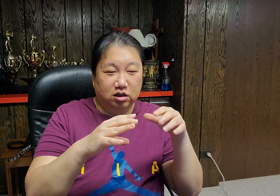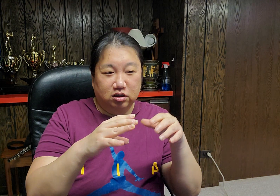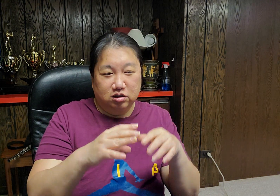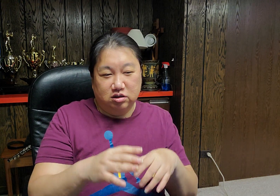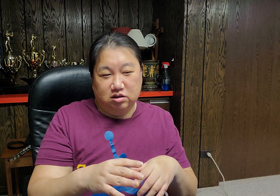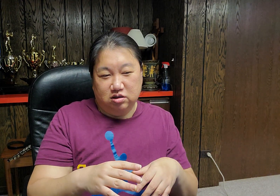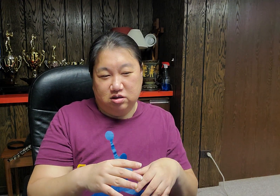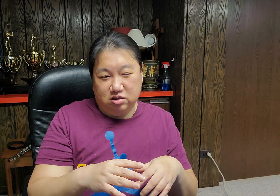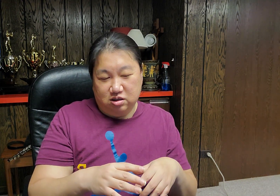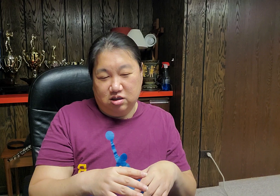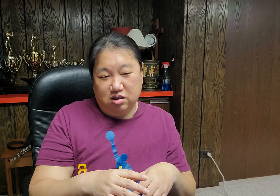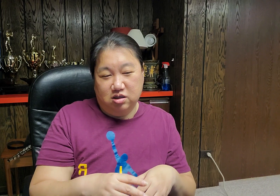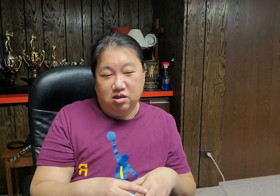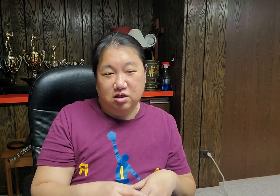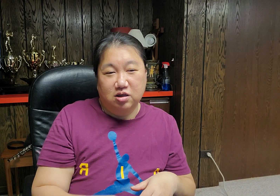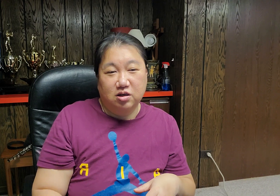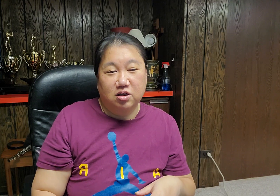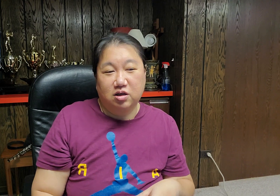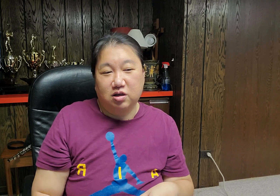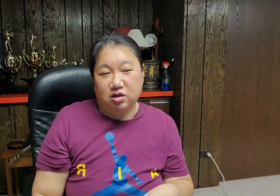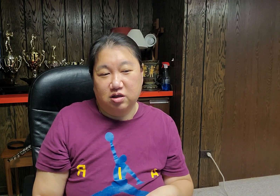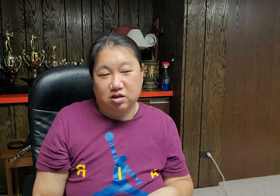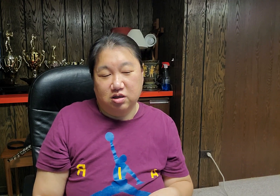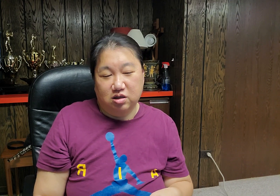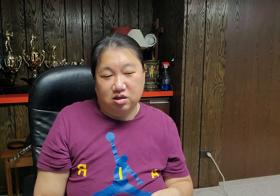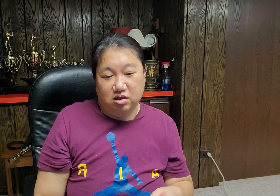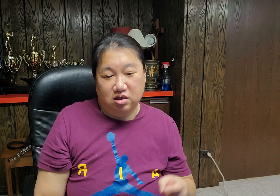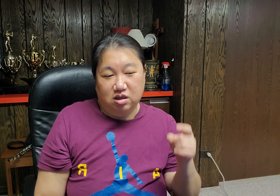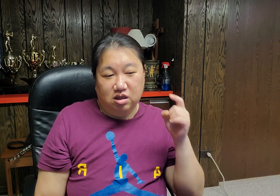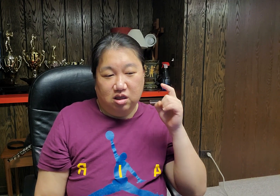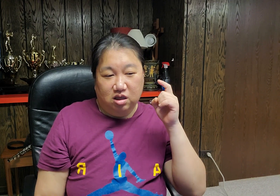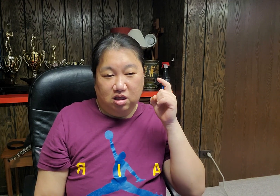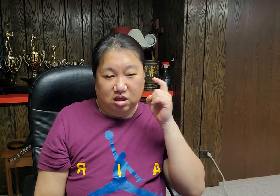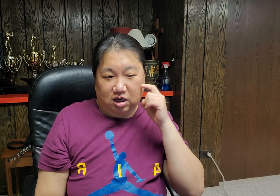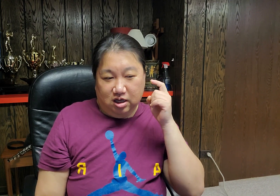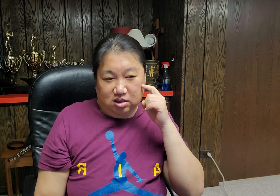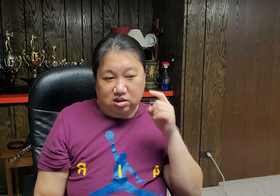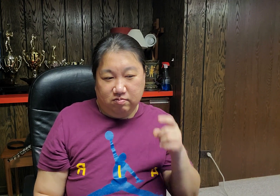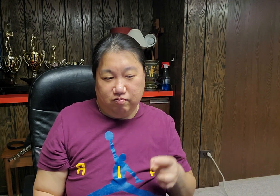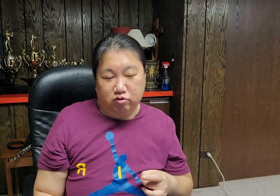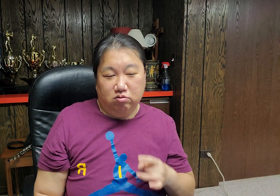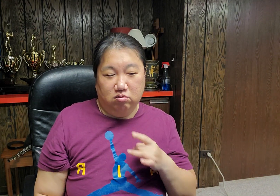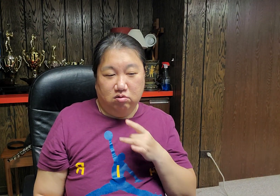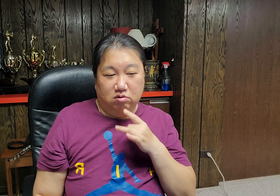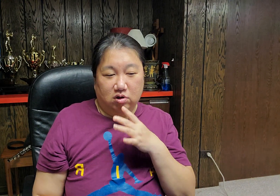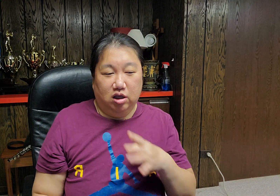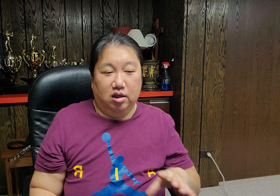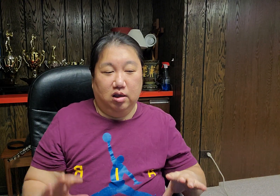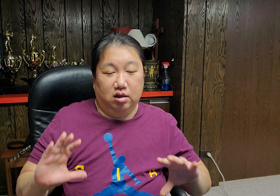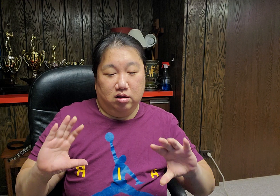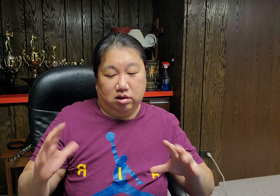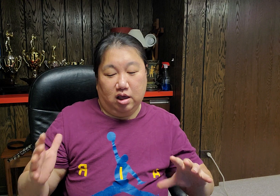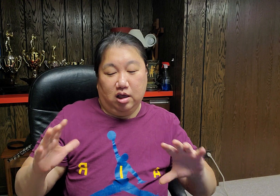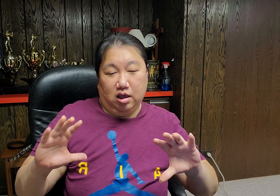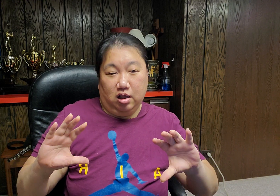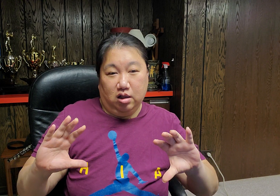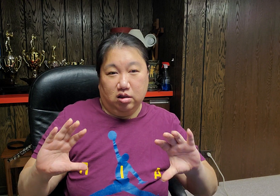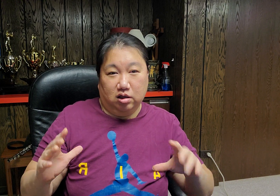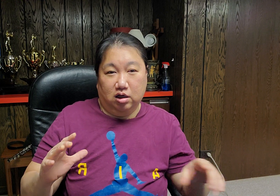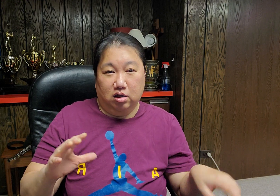심게 하시고 당신 뿐인 세상